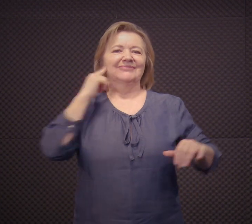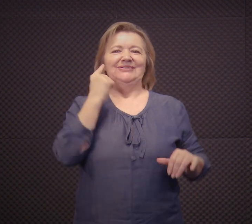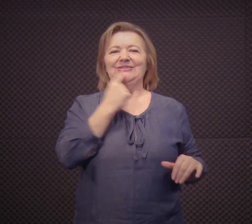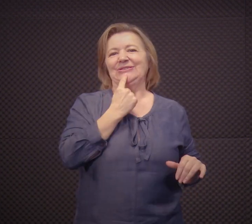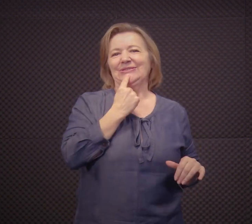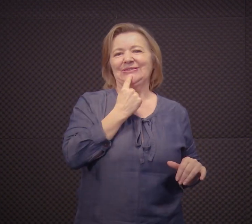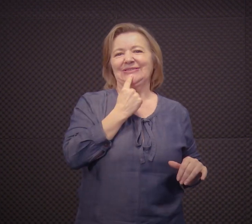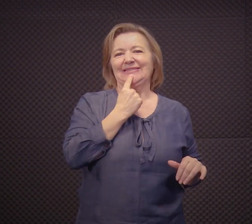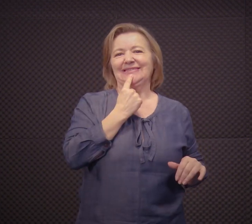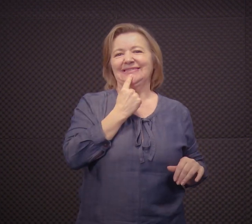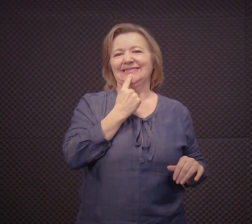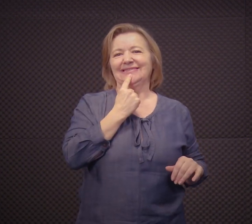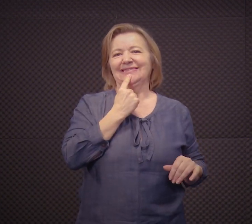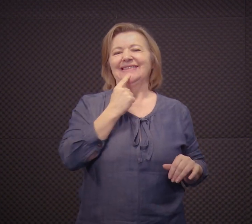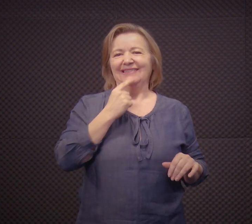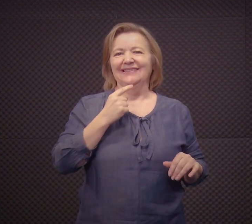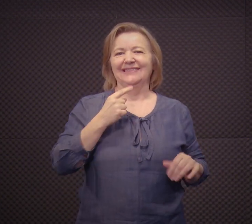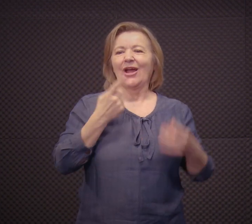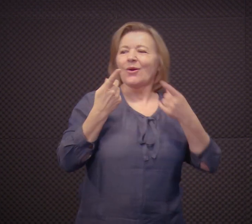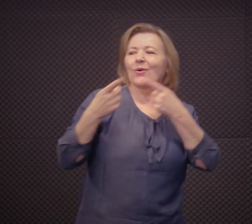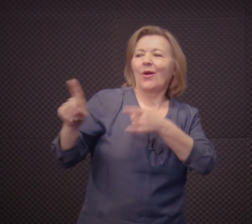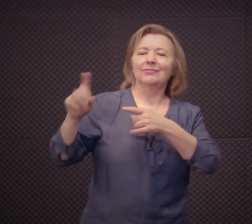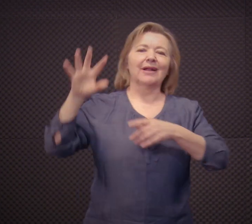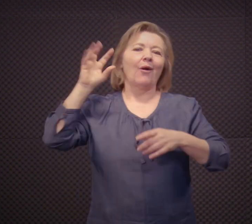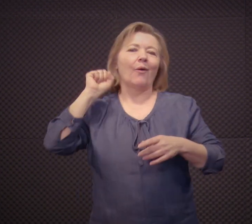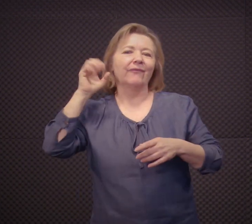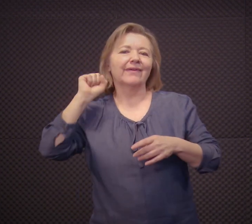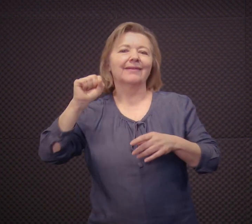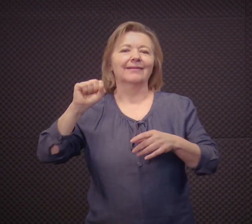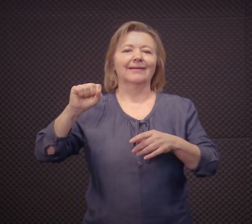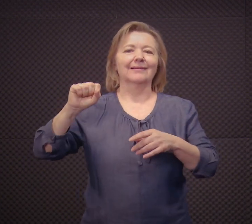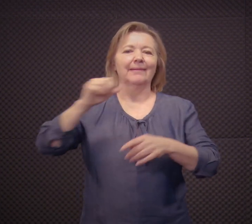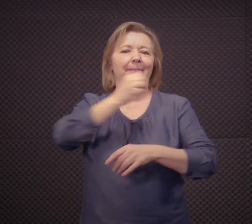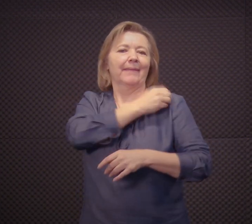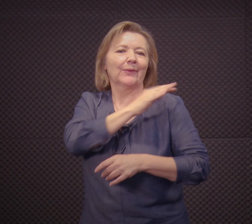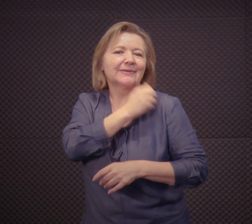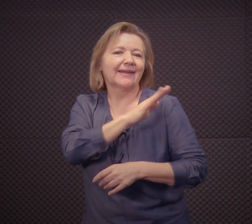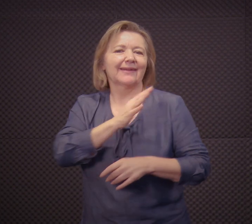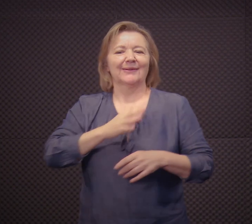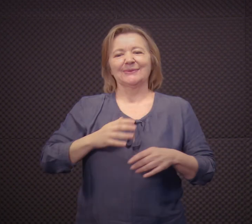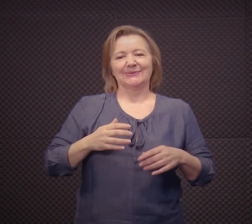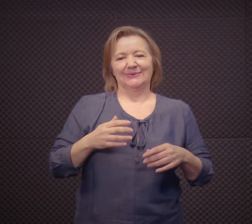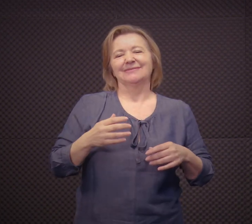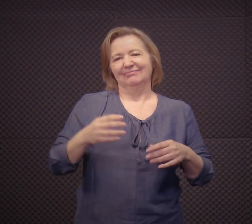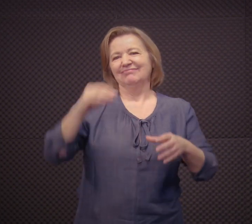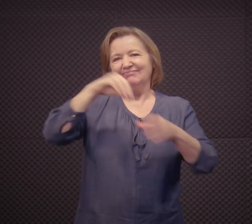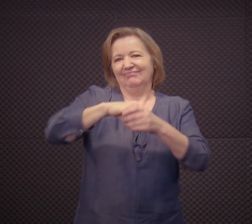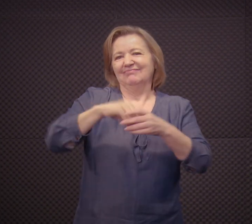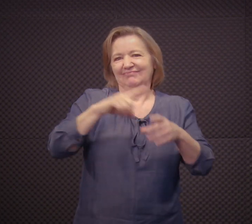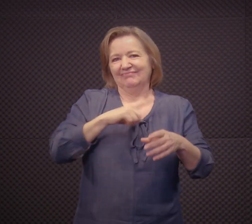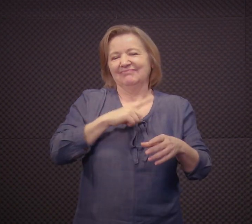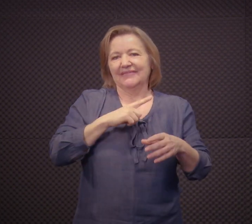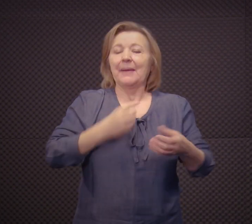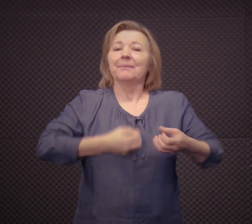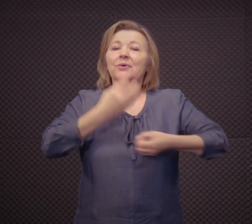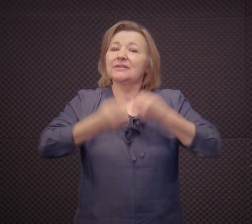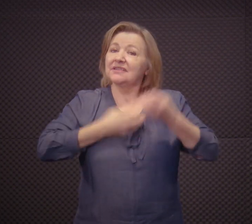de sofrimento dos surdos, né? Nas piadas utilizadas pelos surdos contra os ouvintes, contra a questão de preconceito,